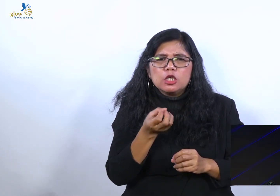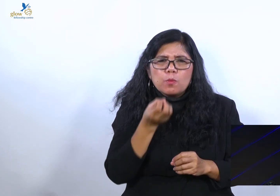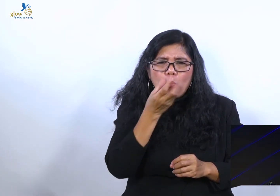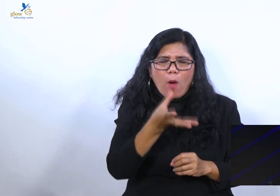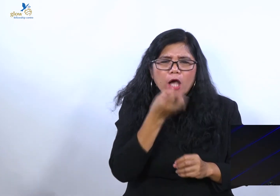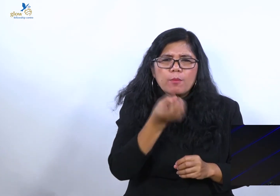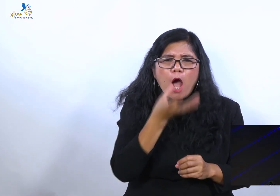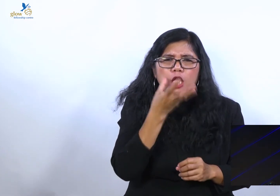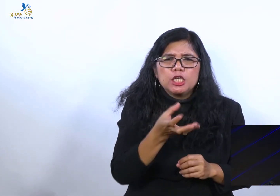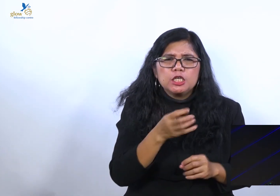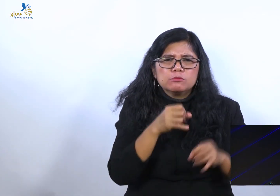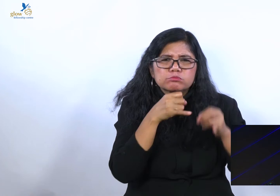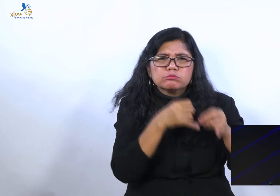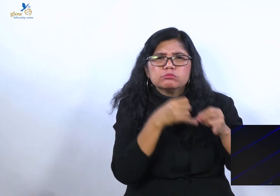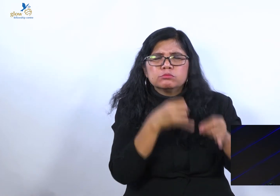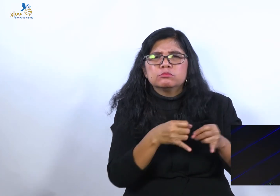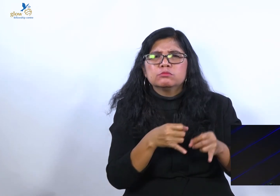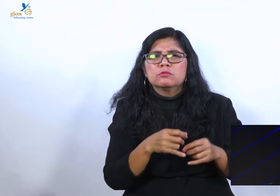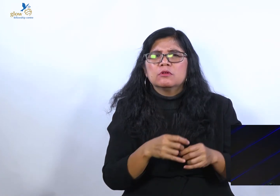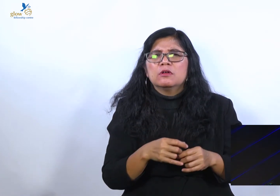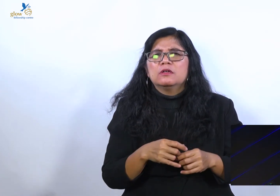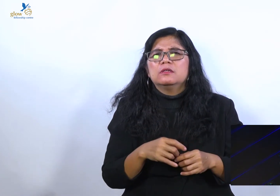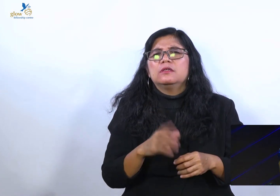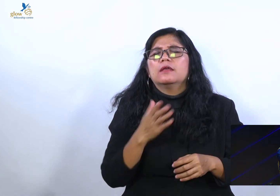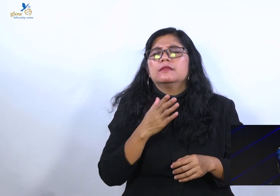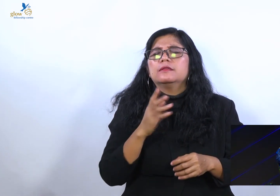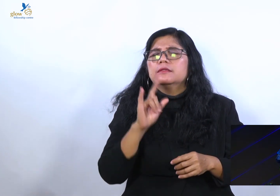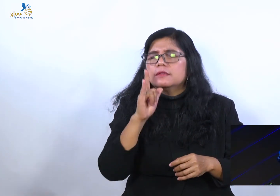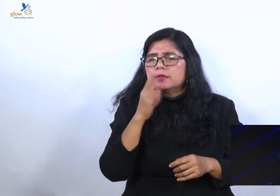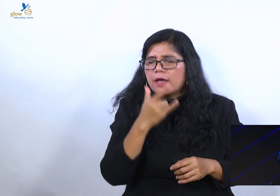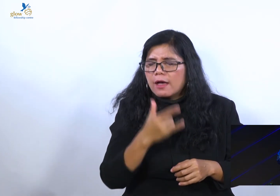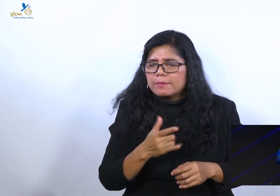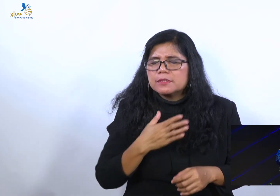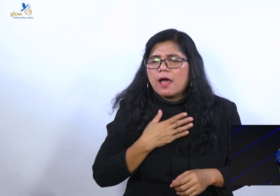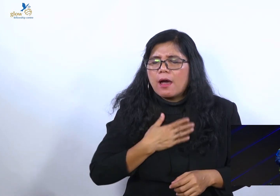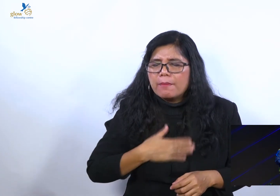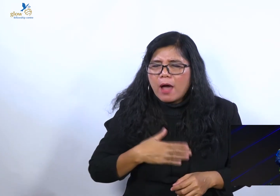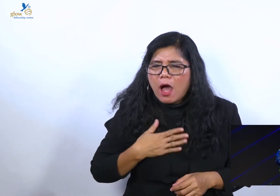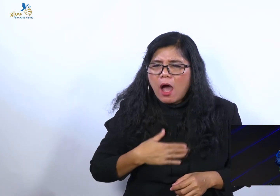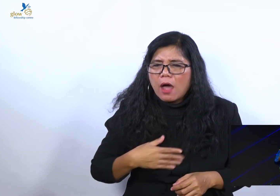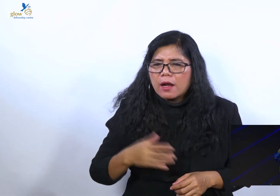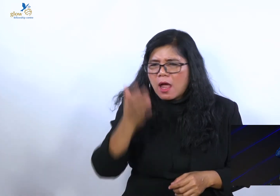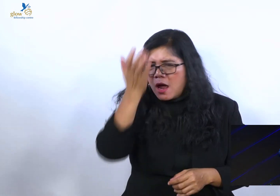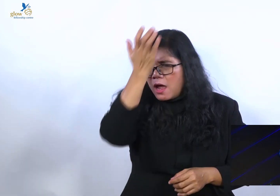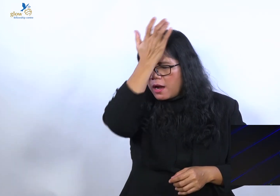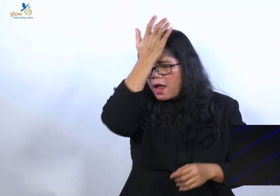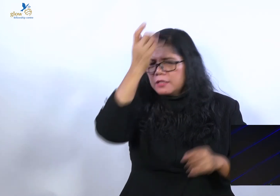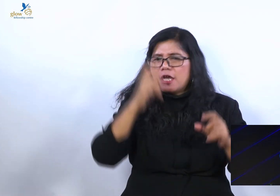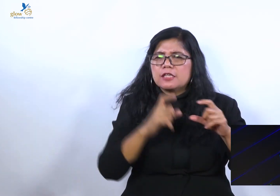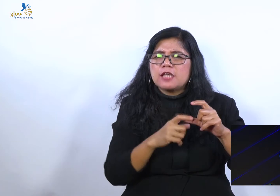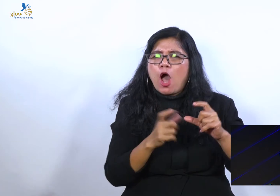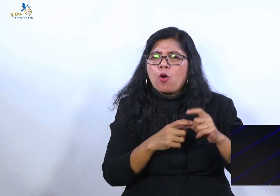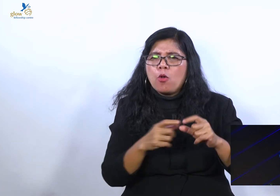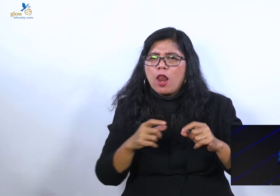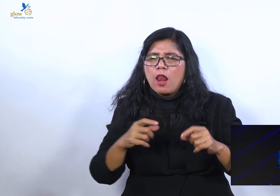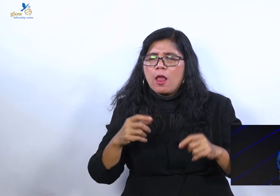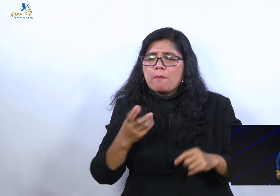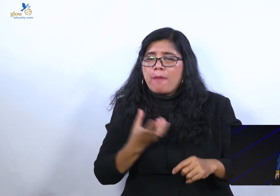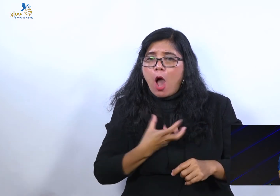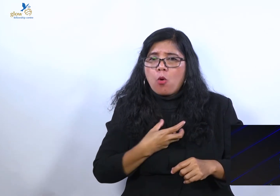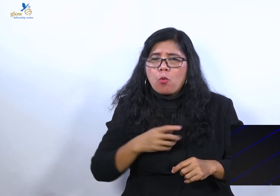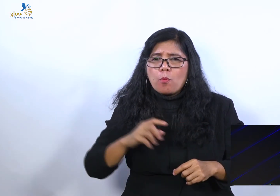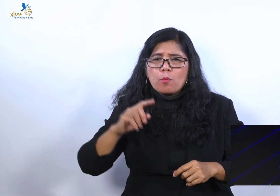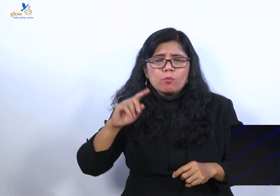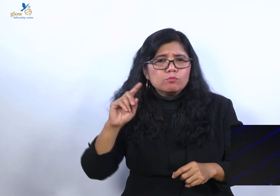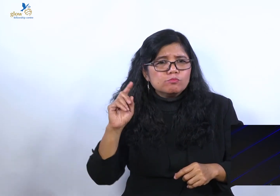Berkali-kali dijahati oleh Saul. Dia bilang, aku tidak akan menjama orang yang Tuhan urapi. Berarti dia belajar untuk sabar.